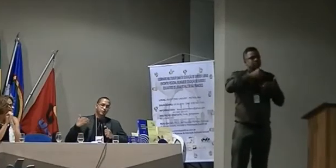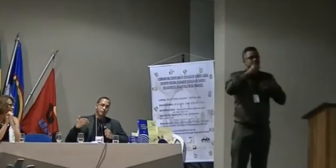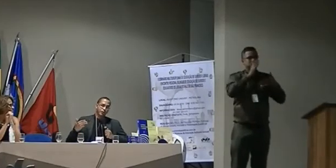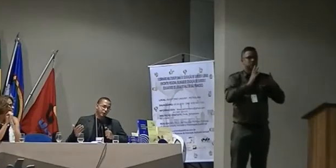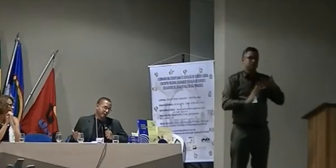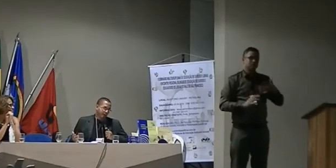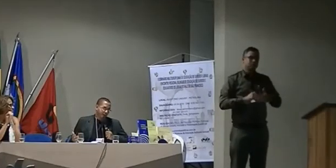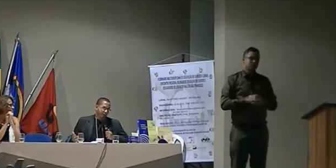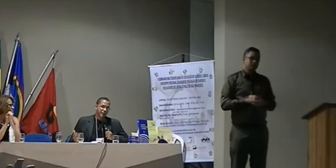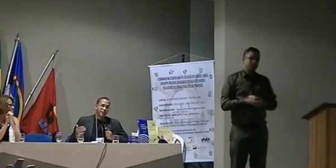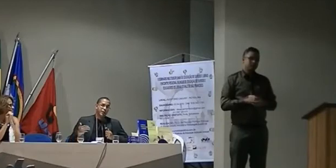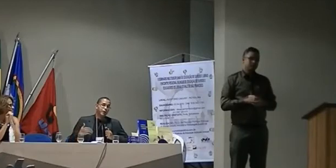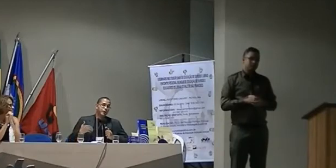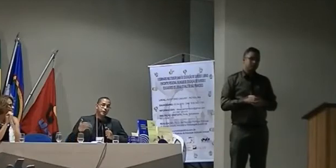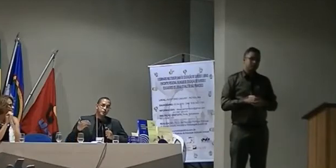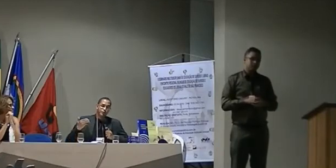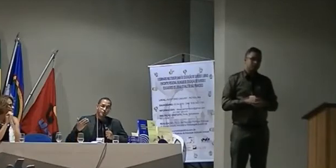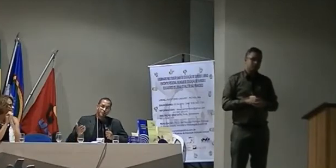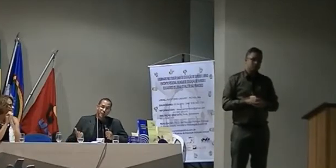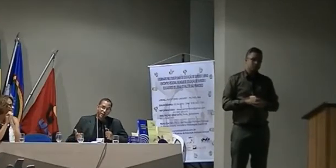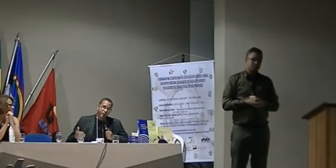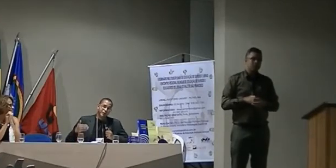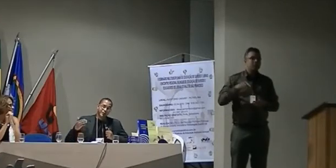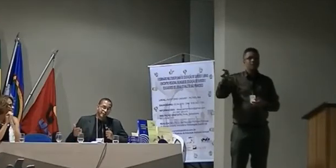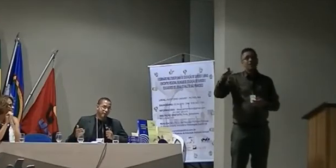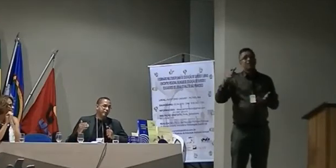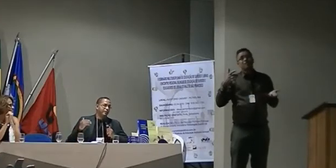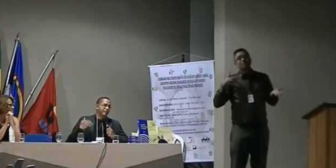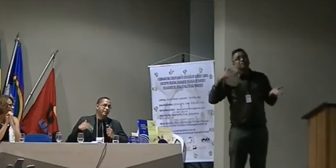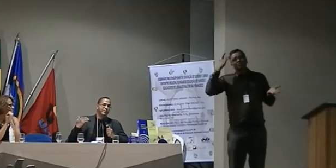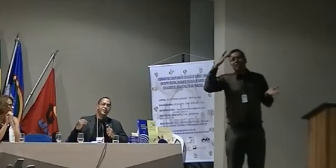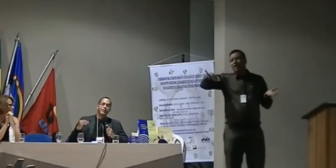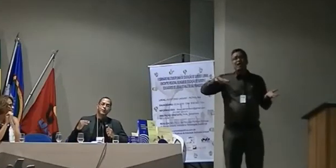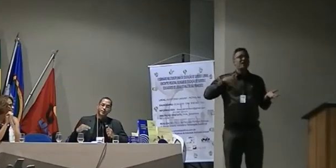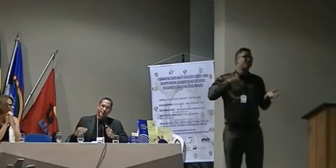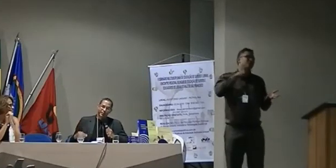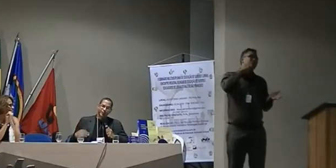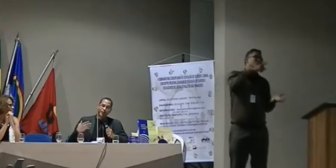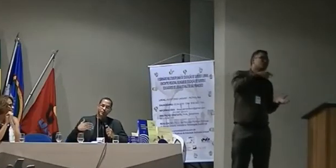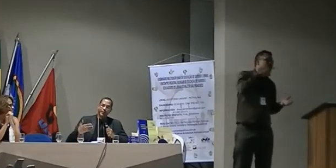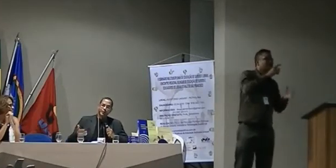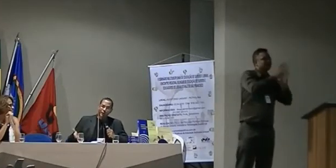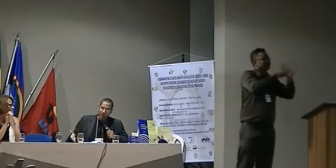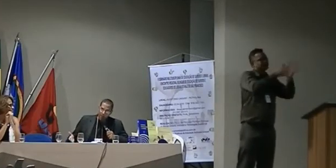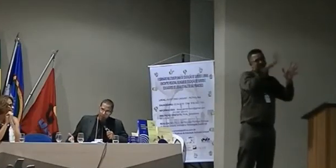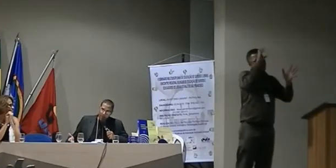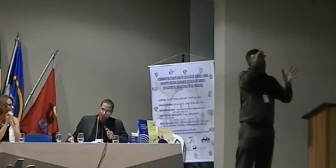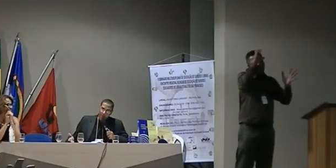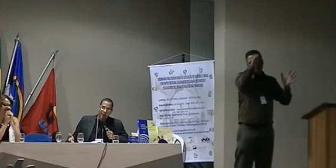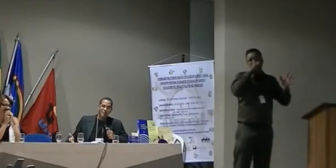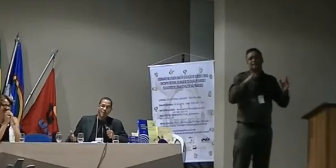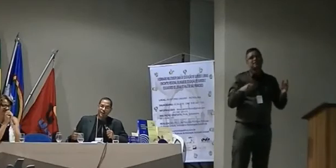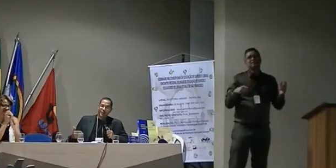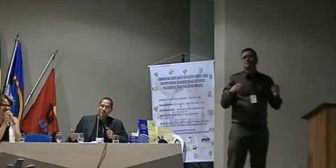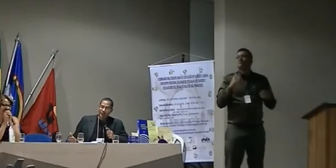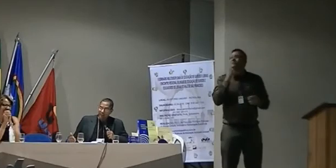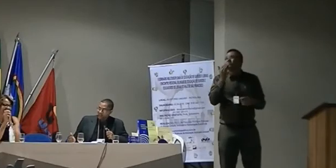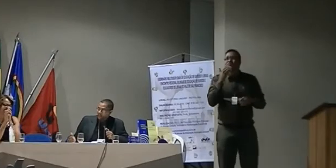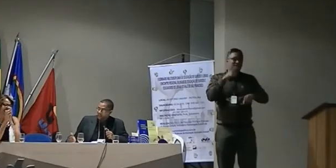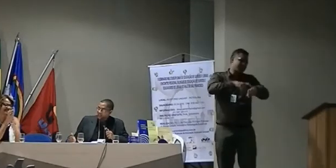consigo aprender não tenho meio não tenho acesso gente hoje em dia só aprende quem não quer é uma frase muito interessante que